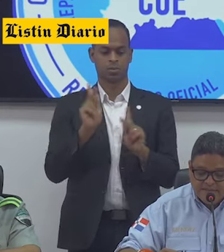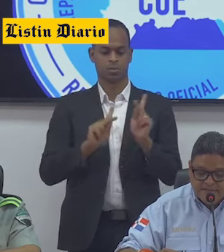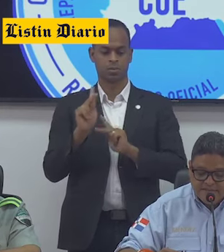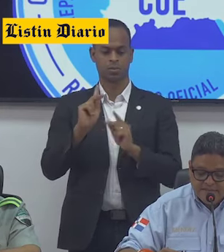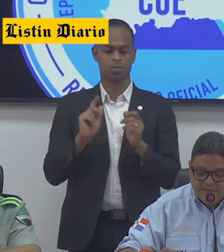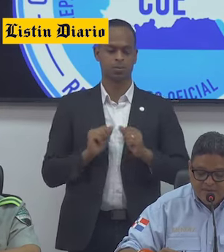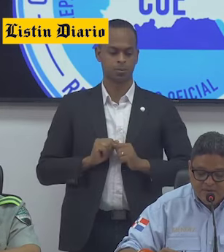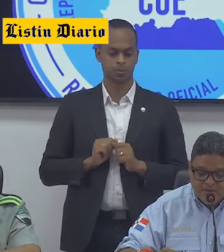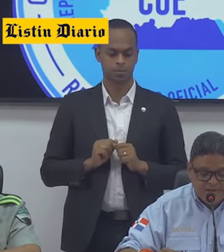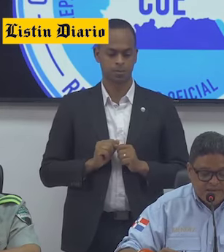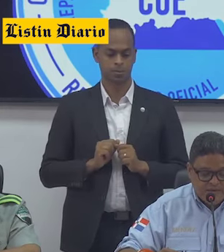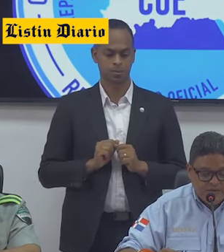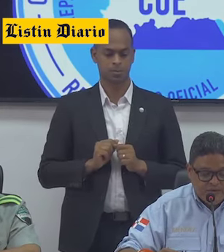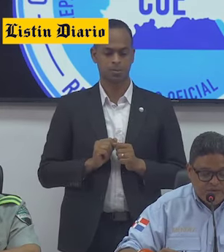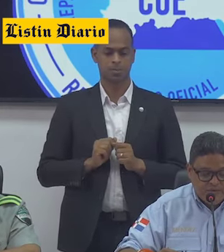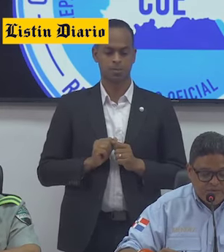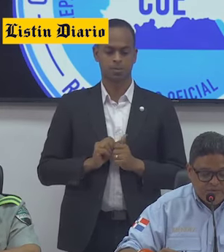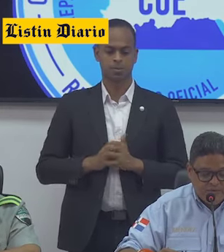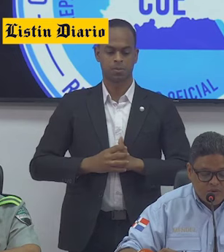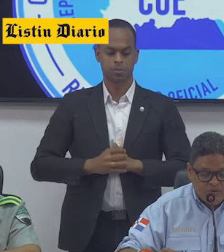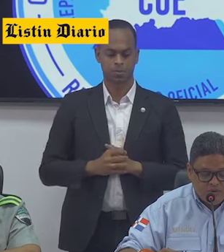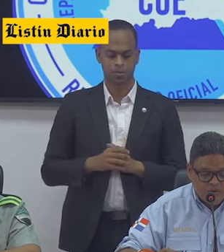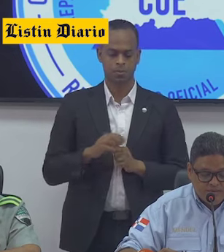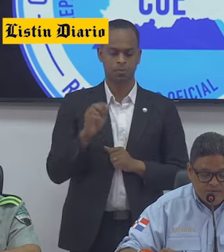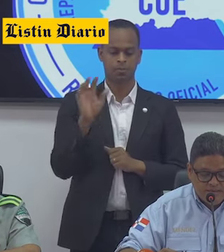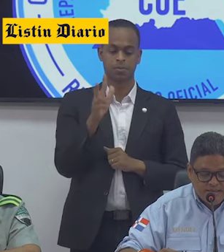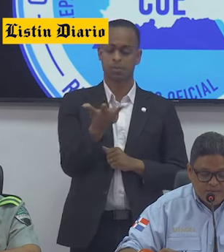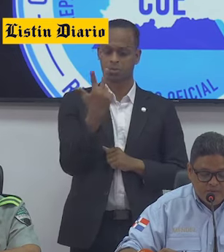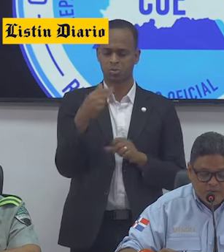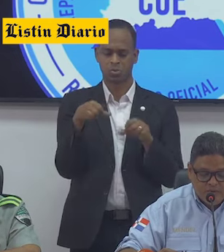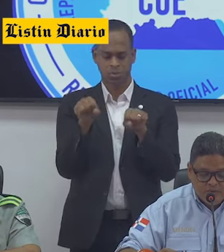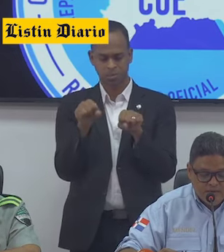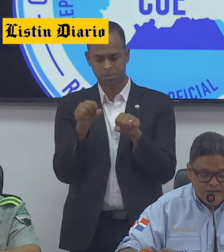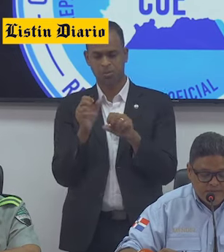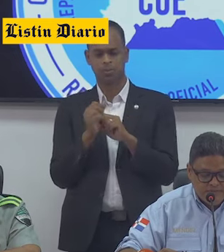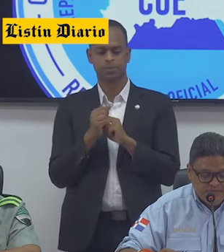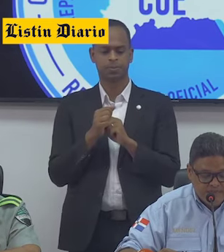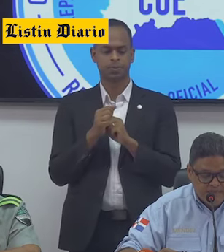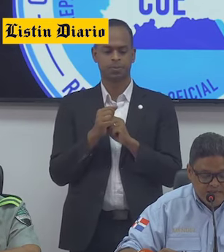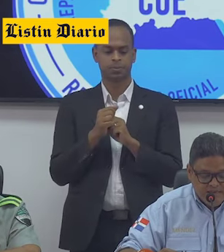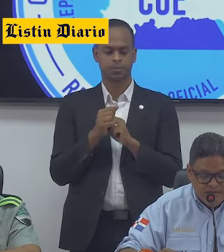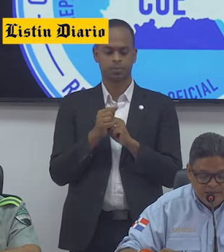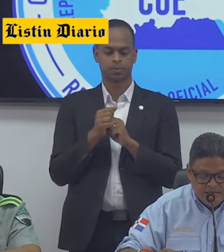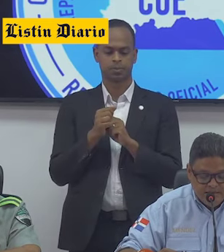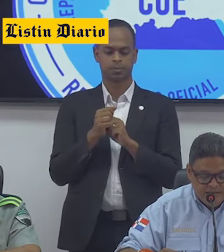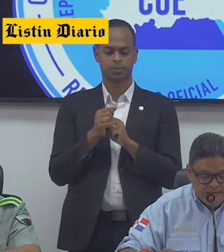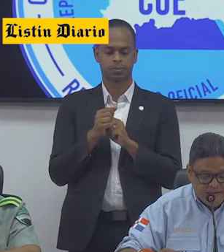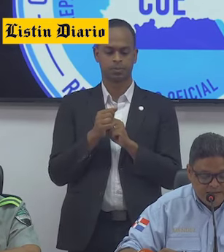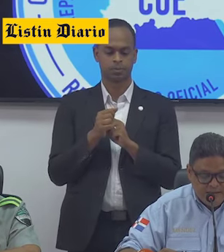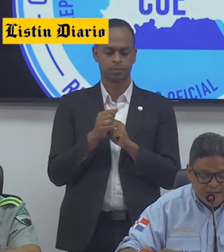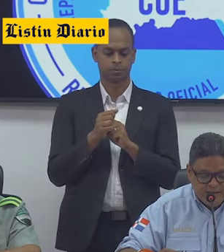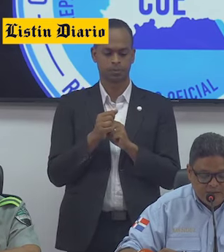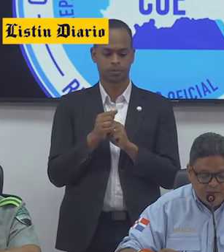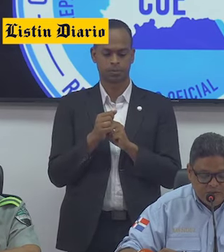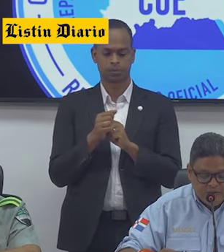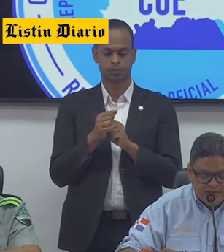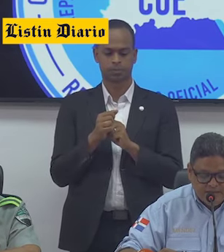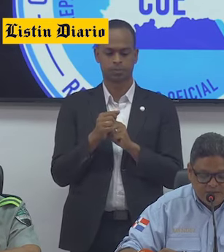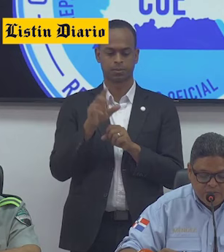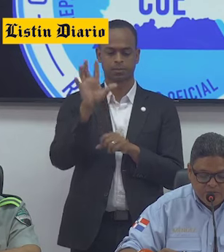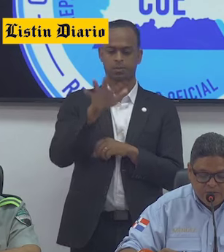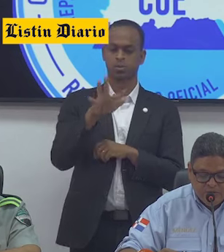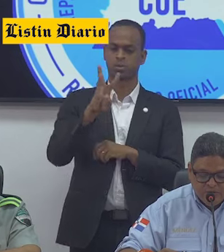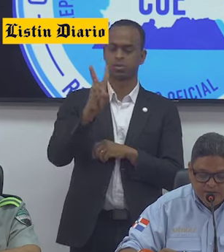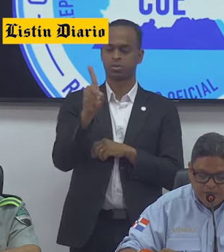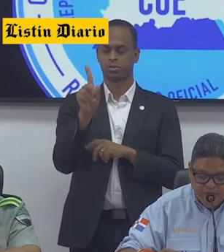afectadas. Los accidentes registrados, 13 involucraron motocicletas y 5 vehículos livianos. Se han atendido unas